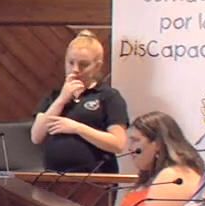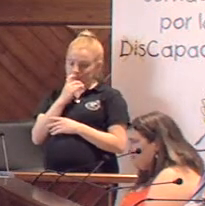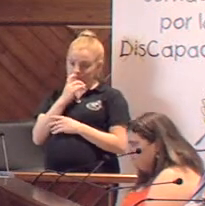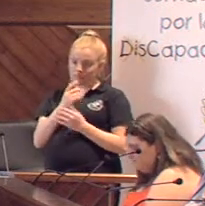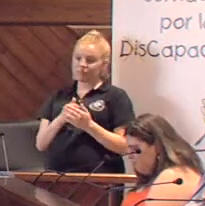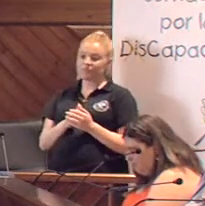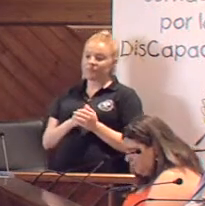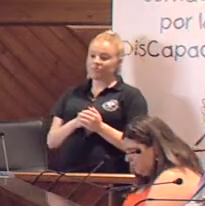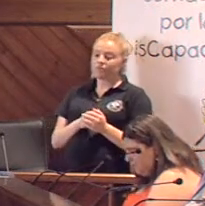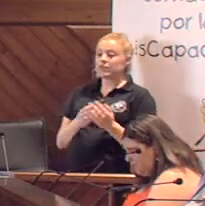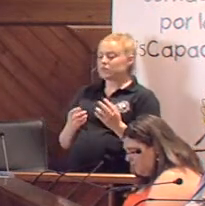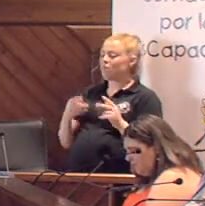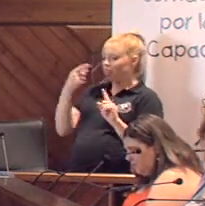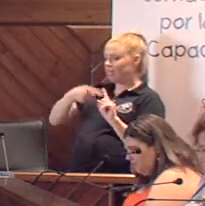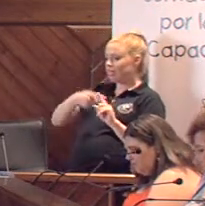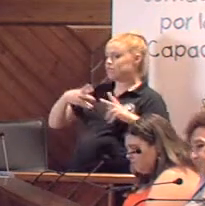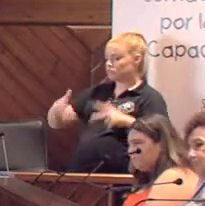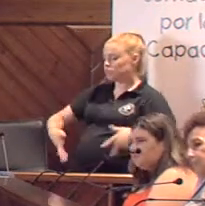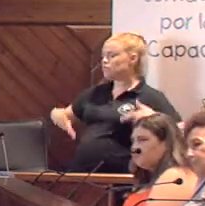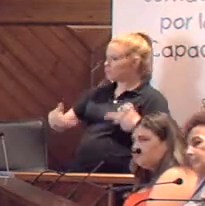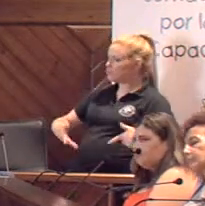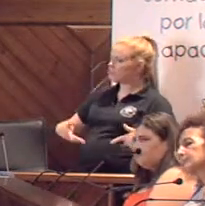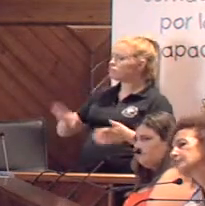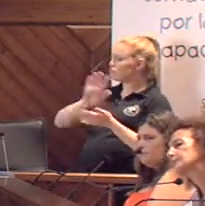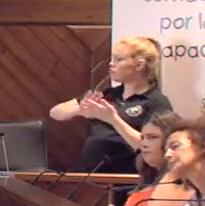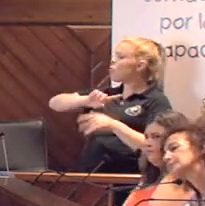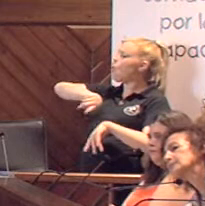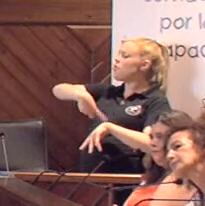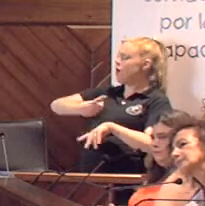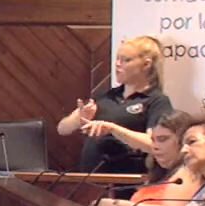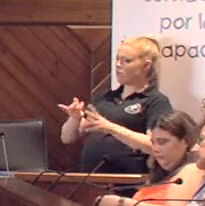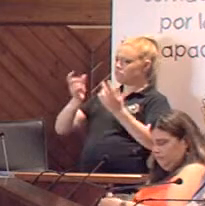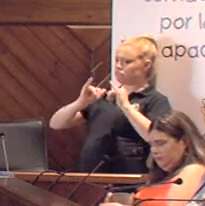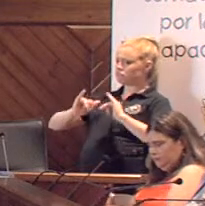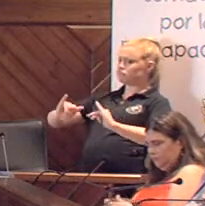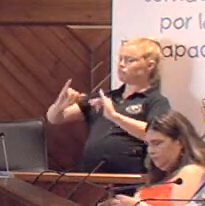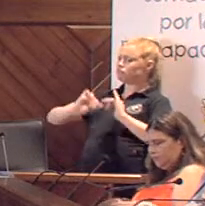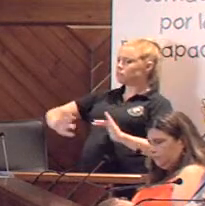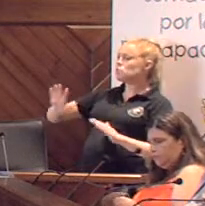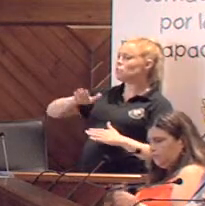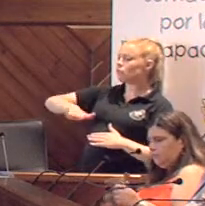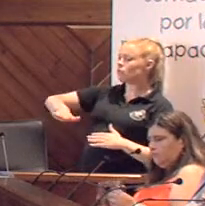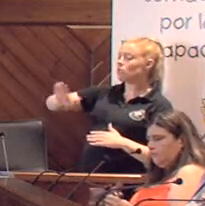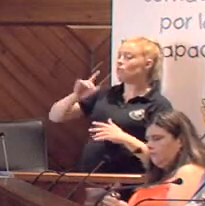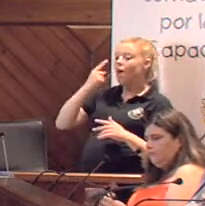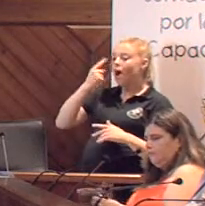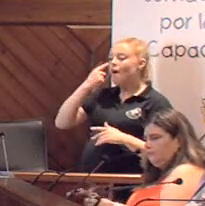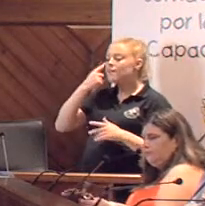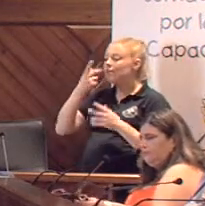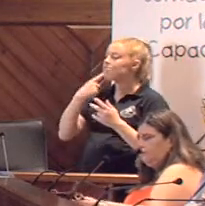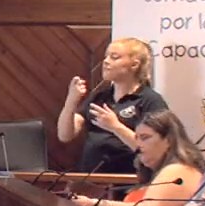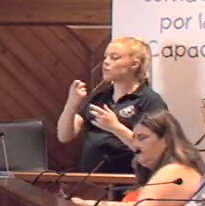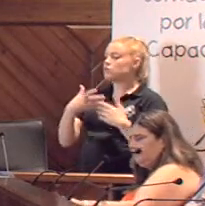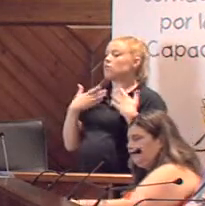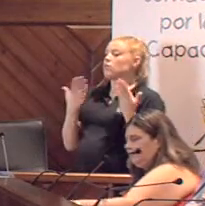de esta jornada, que usen la silla de ruedas y que pasen con ellos durante una hora, para ver realmente las dificultades que se encuentran. Que yo creo que